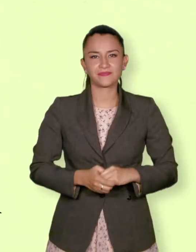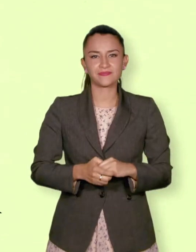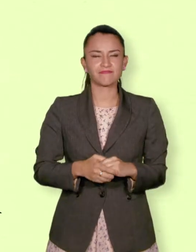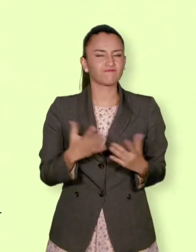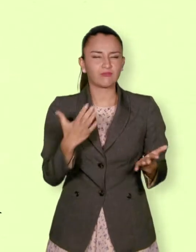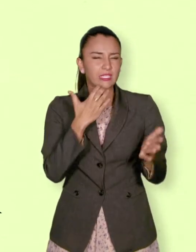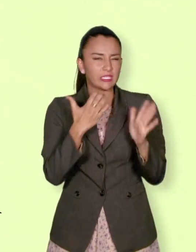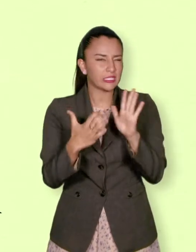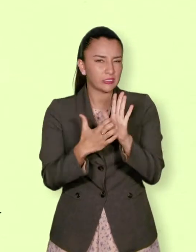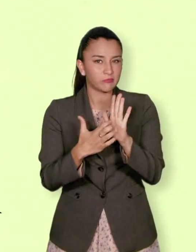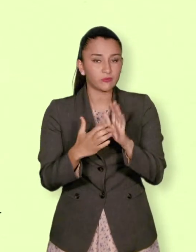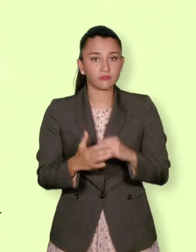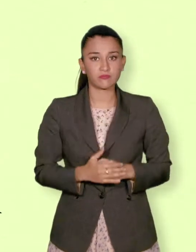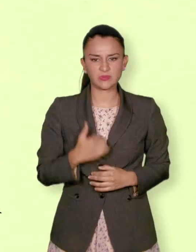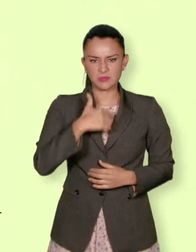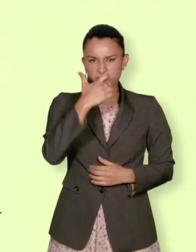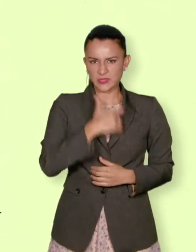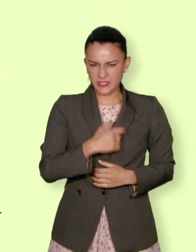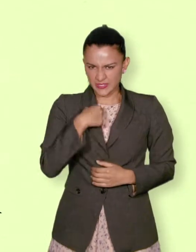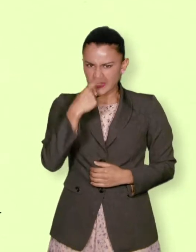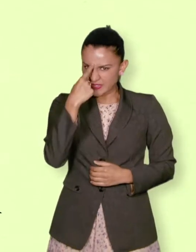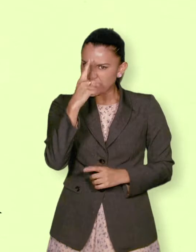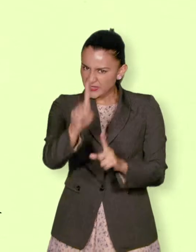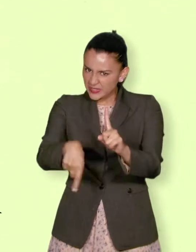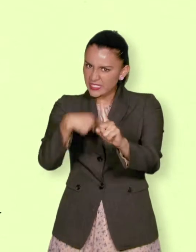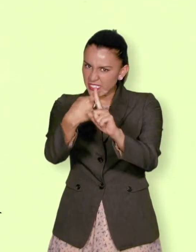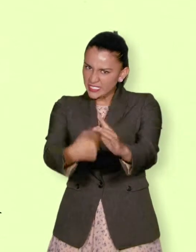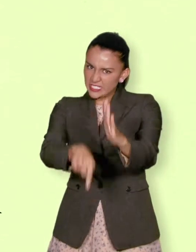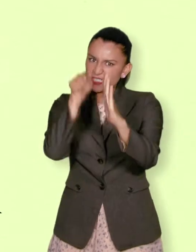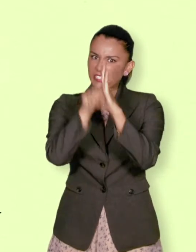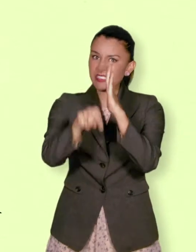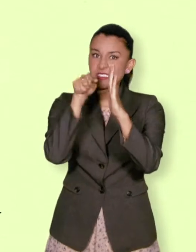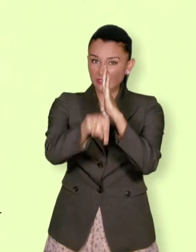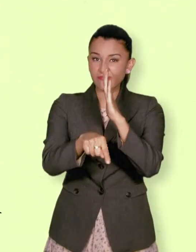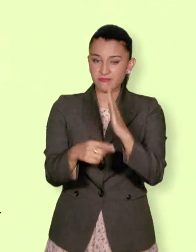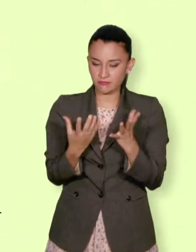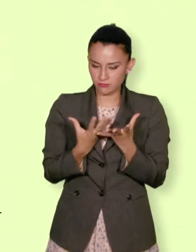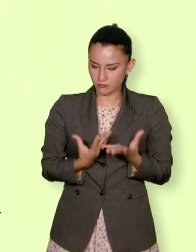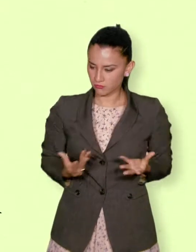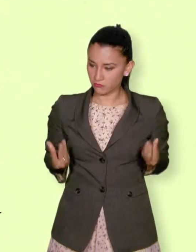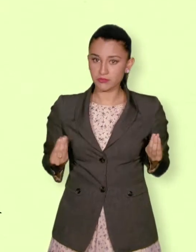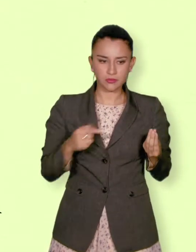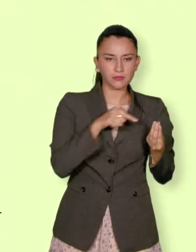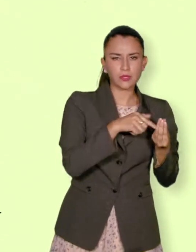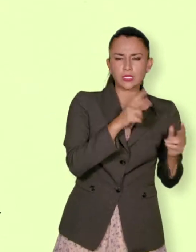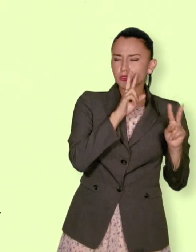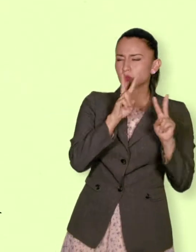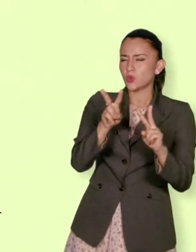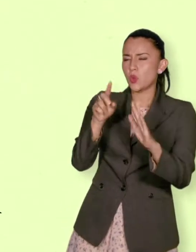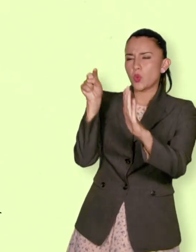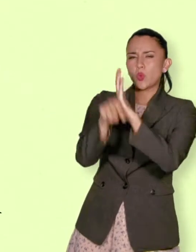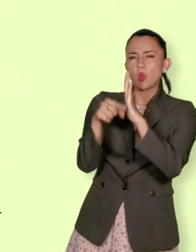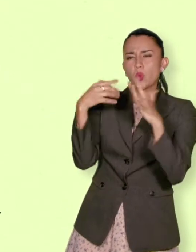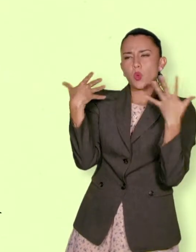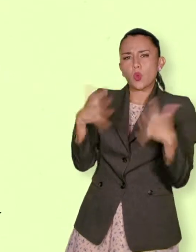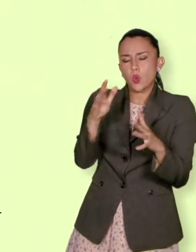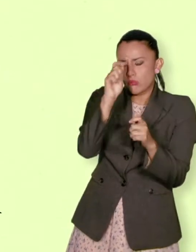Por ejemplo, una cultura que apruebe la venganza y el asesinato por razones de honor o que permite que alguien tome la